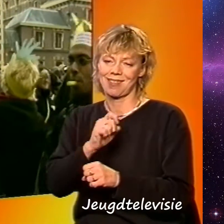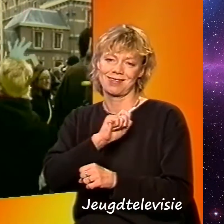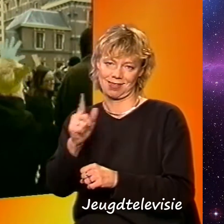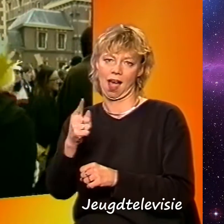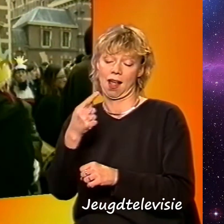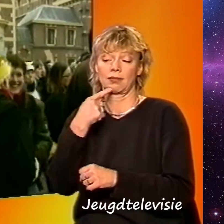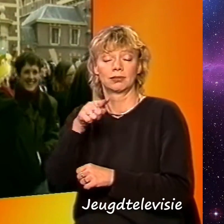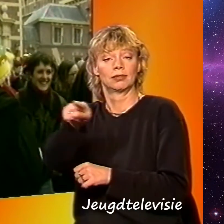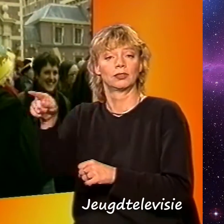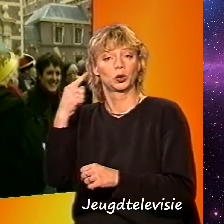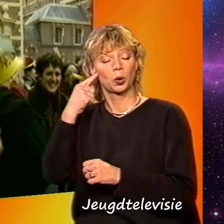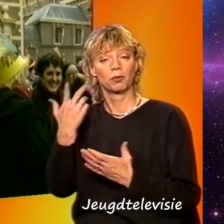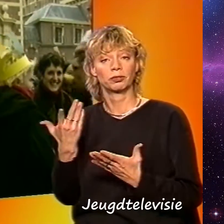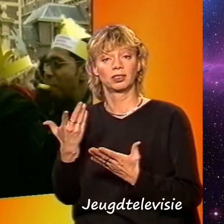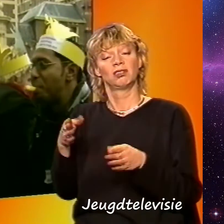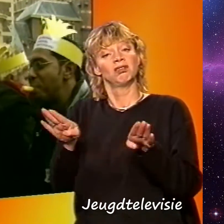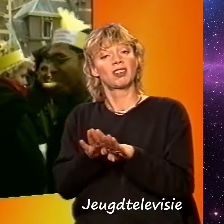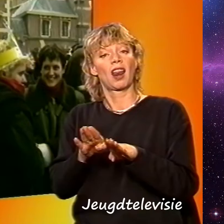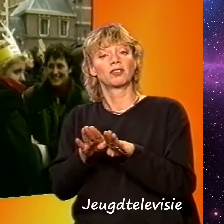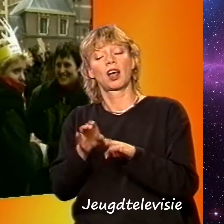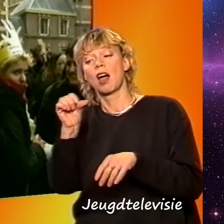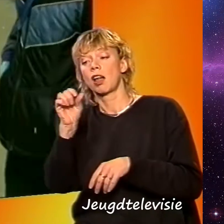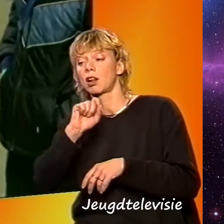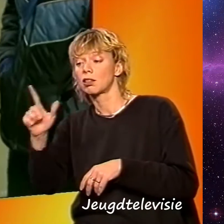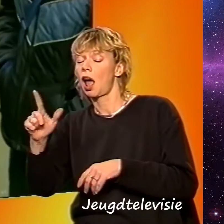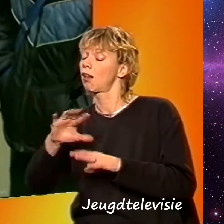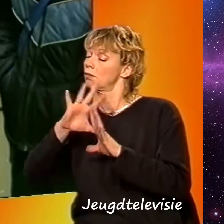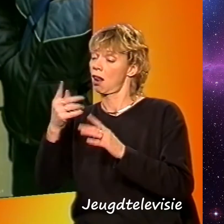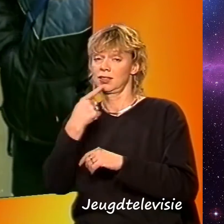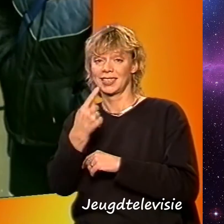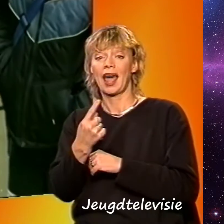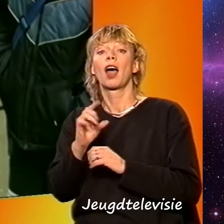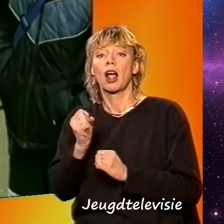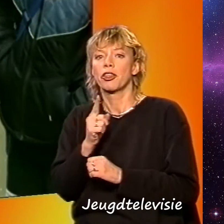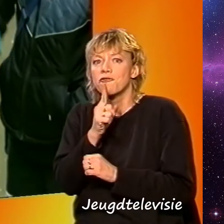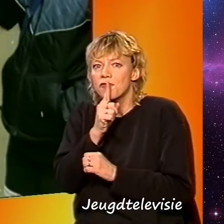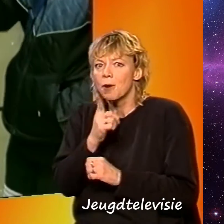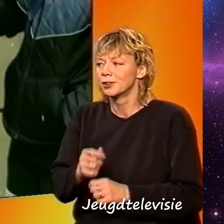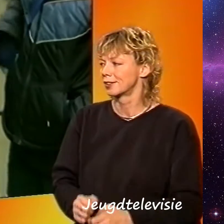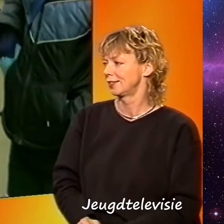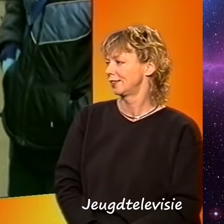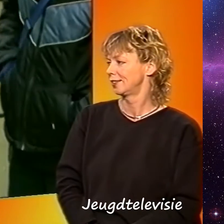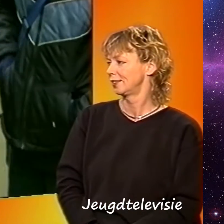En net als in alle andere talen kun je er alles in uitdrukken. Je kunt fluisteren in gebarentaal.